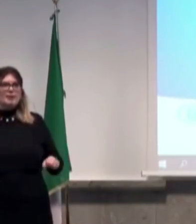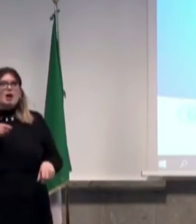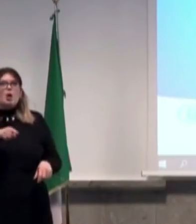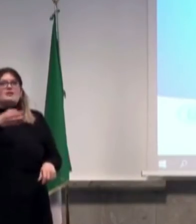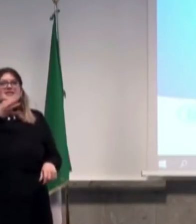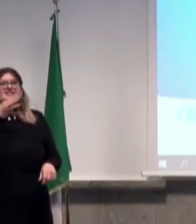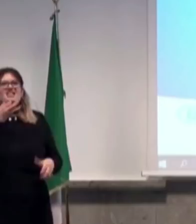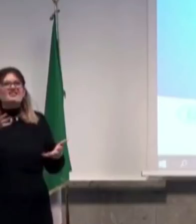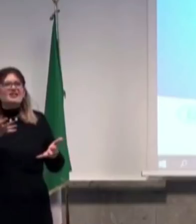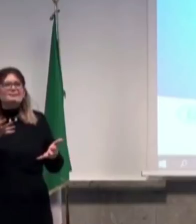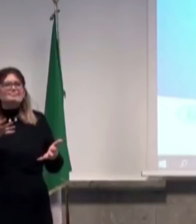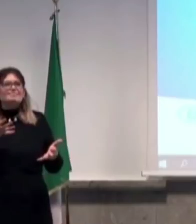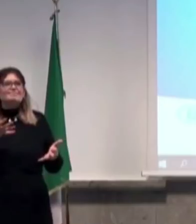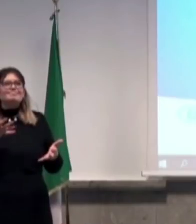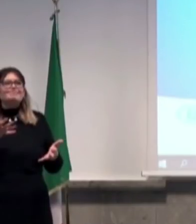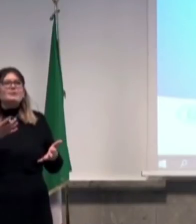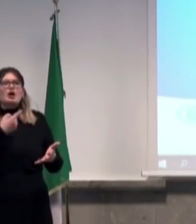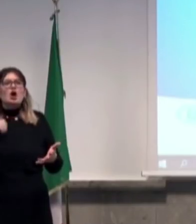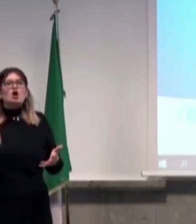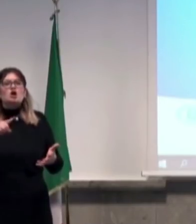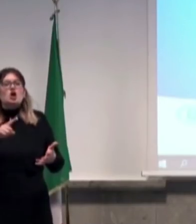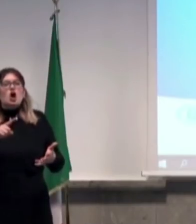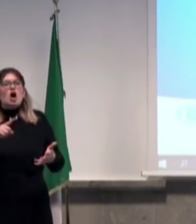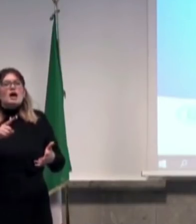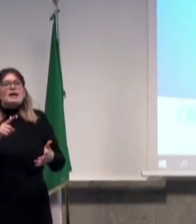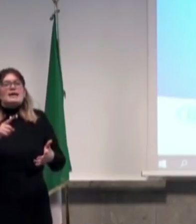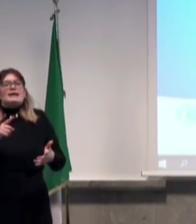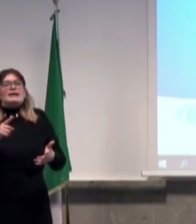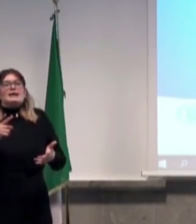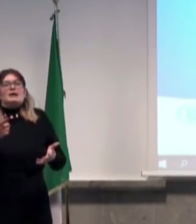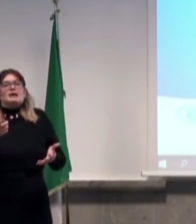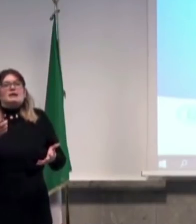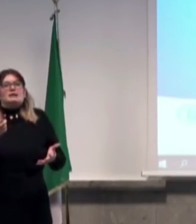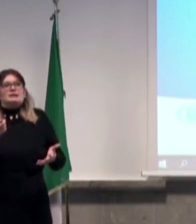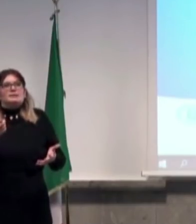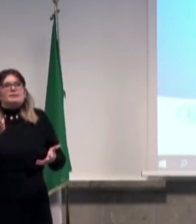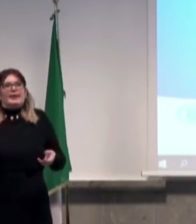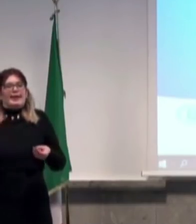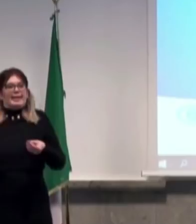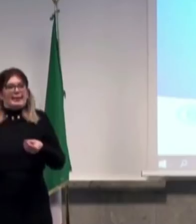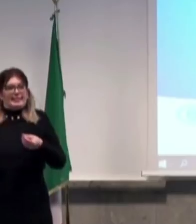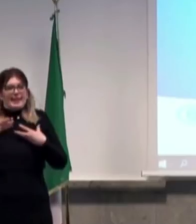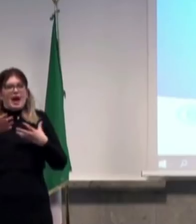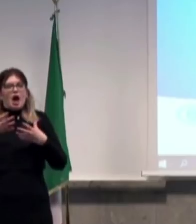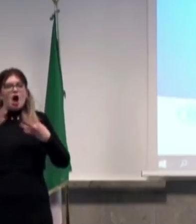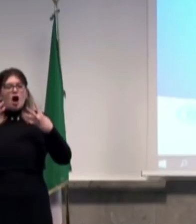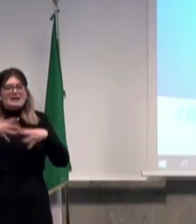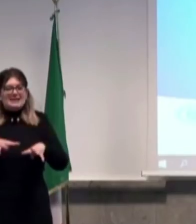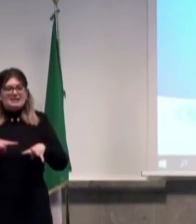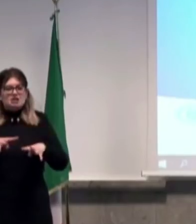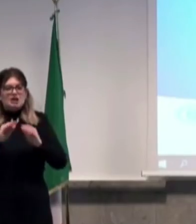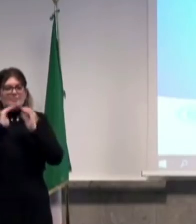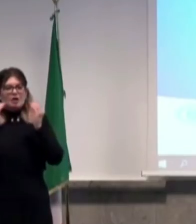adottassimo esattamente le indicazioni che sono suggerite dall'Organizzazione Mondiale della